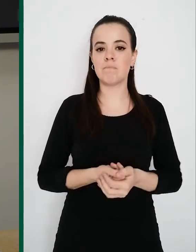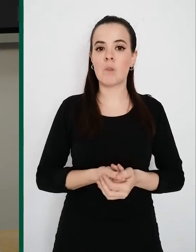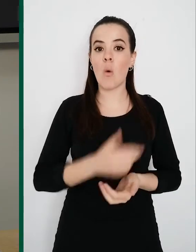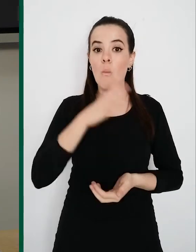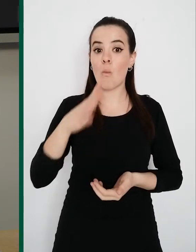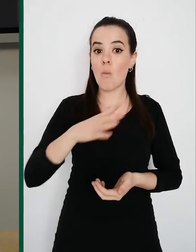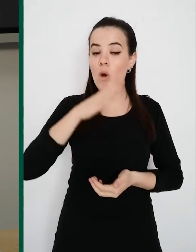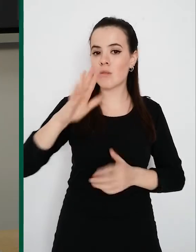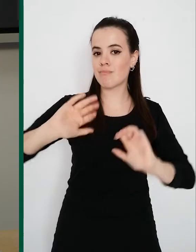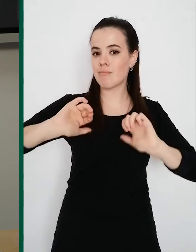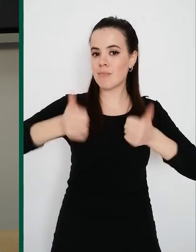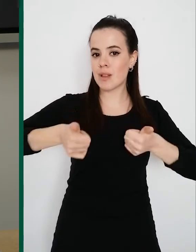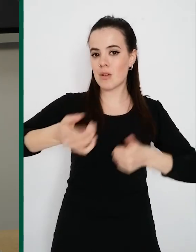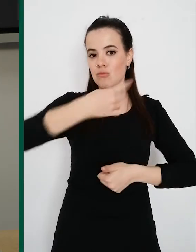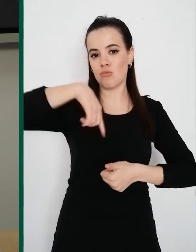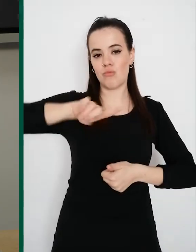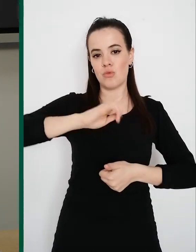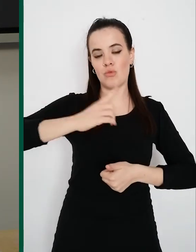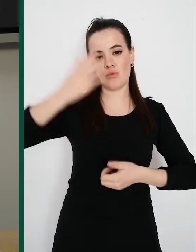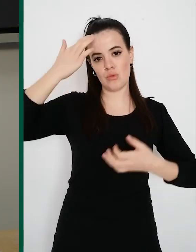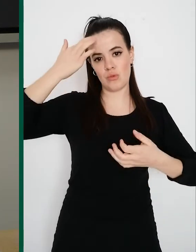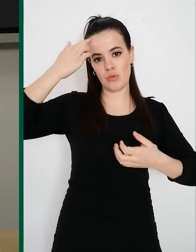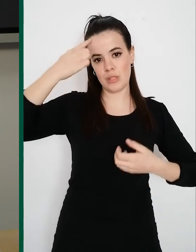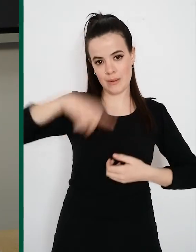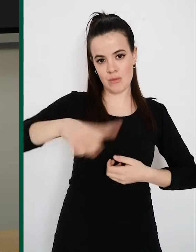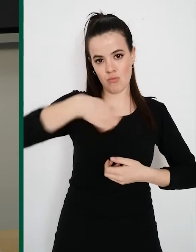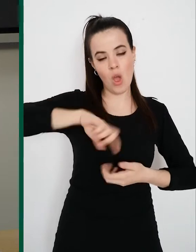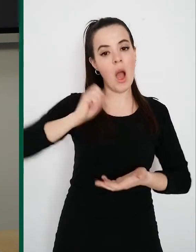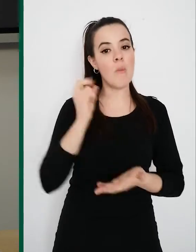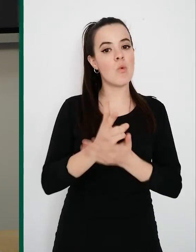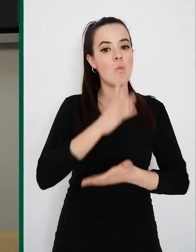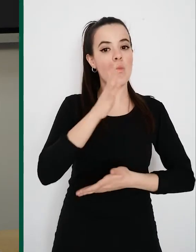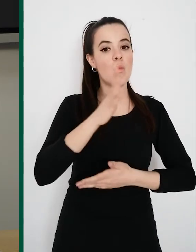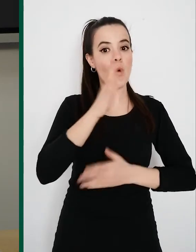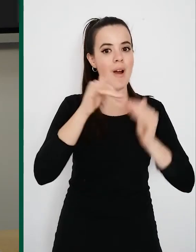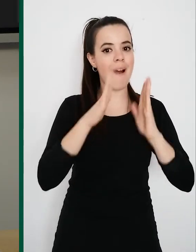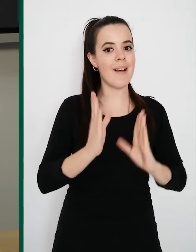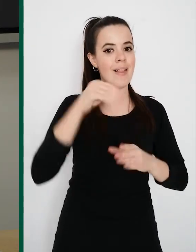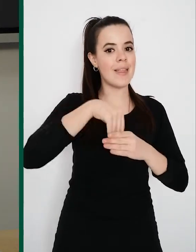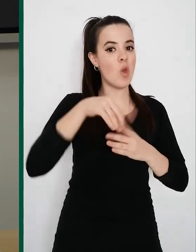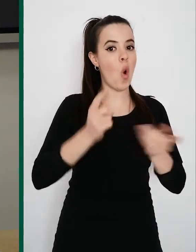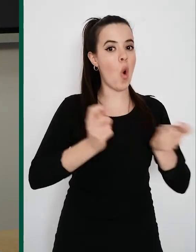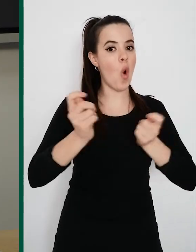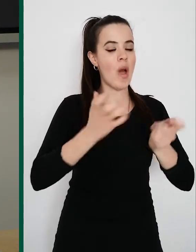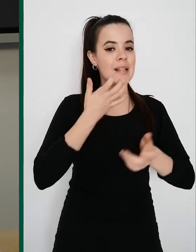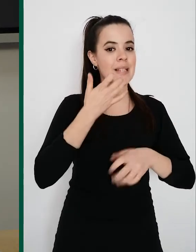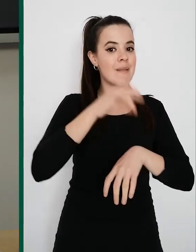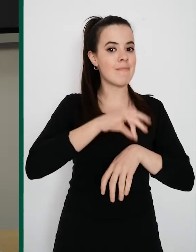desde un primer momento, fuimos conscientes de que teníamos que apostar por controlar en el domicilio los casos menos graves que son la